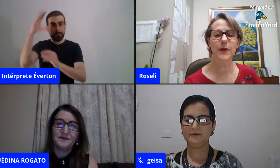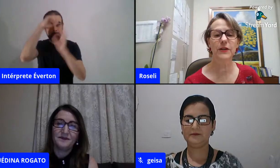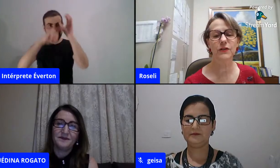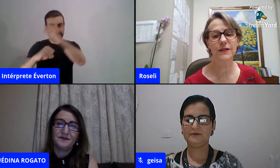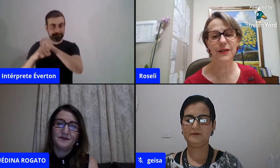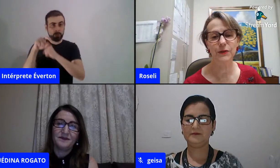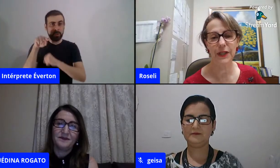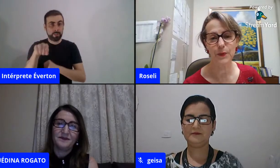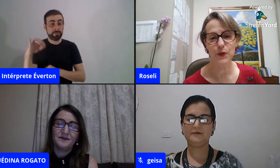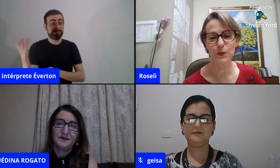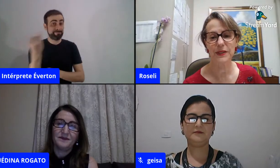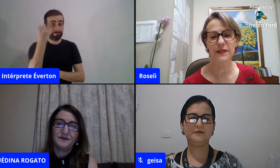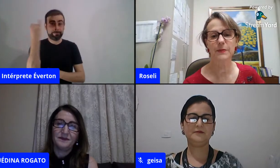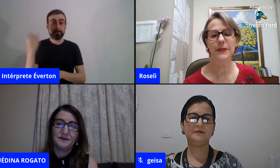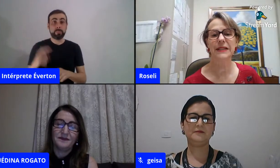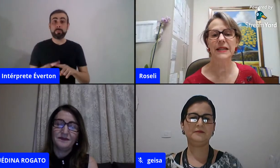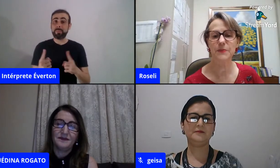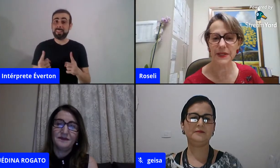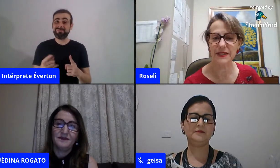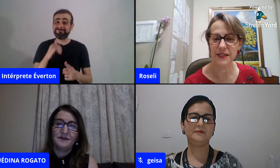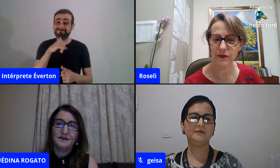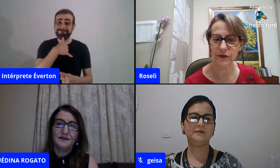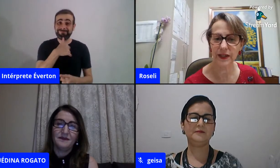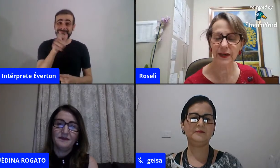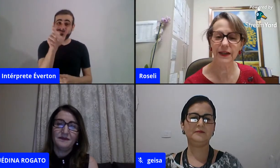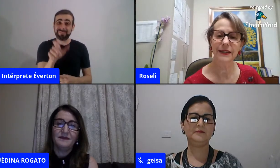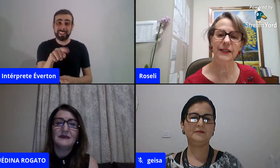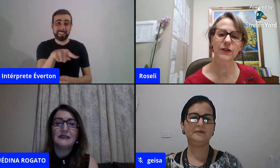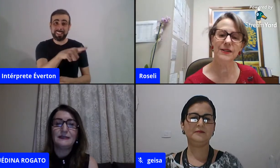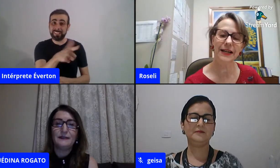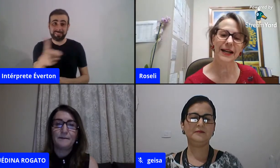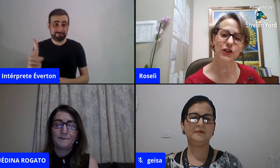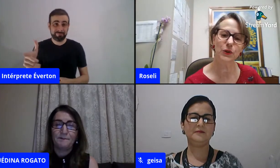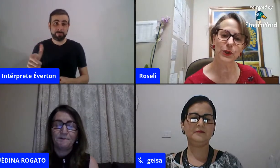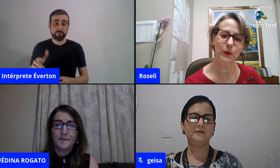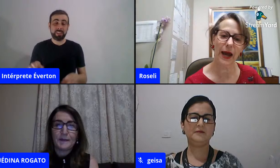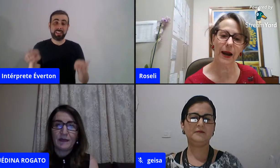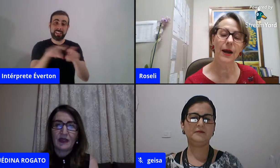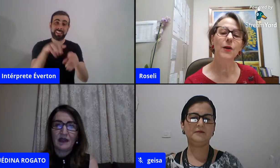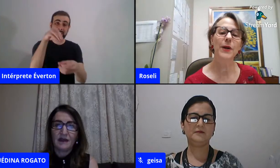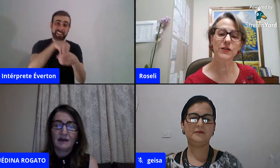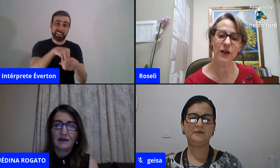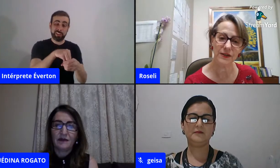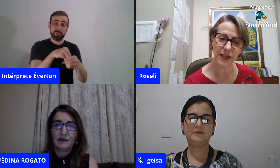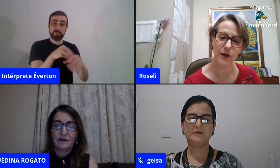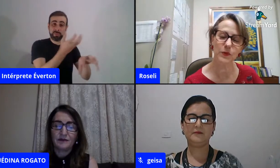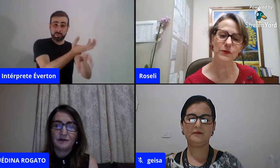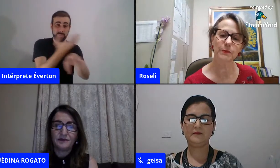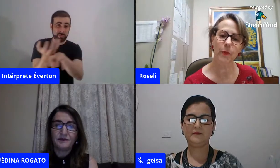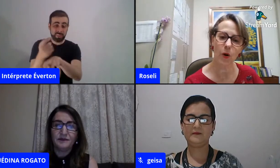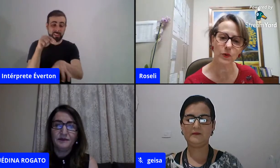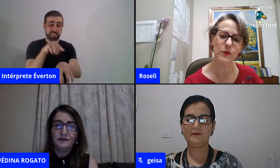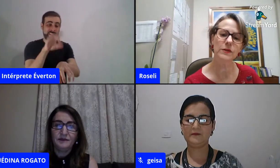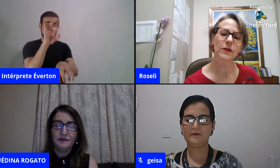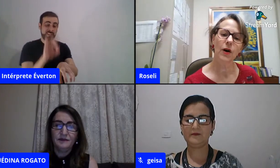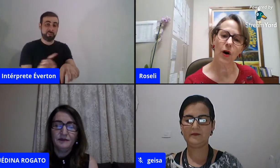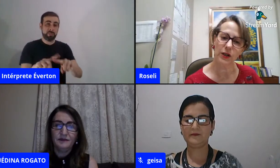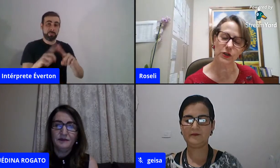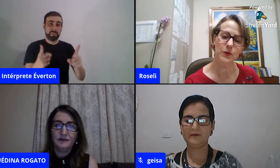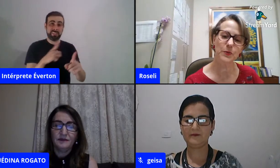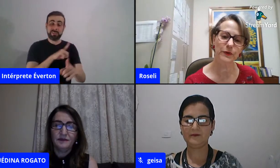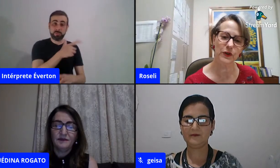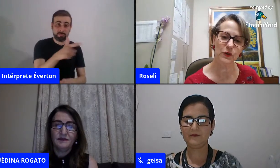infelizmente, nós não temos uma disciplina específica na nossa grade curricular, mas nós temos bons,